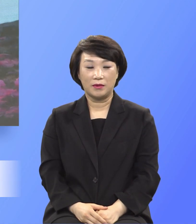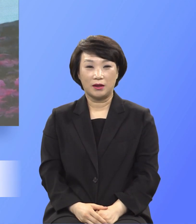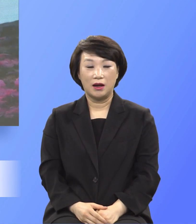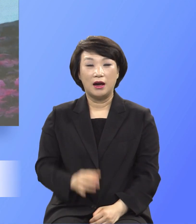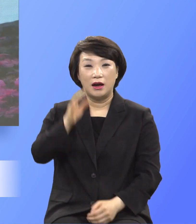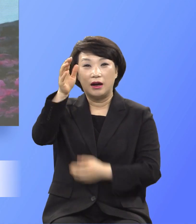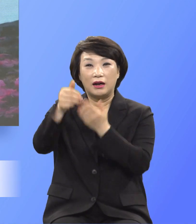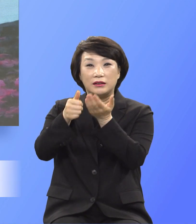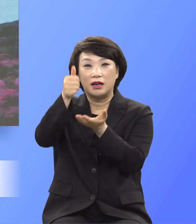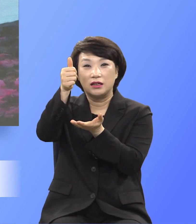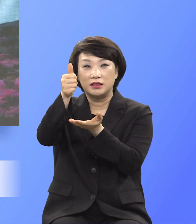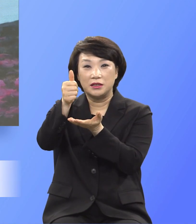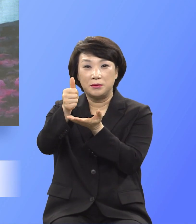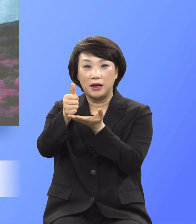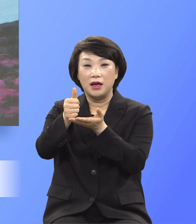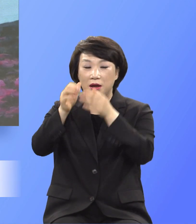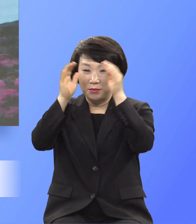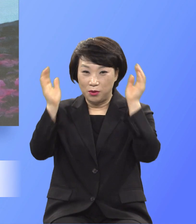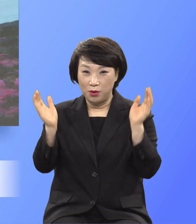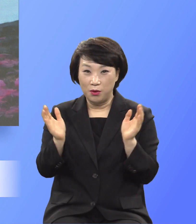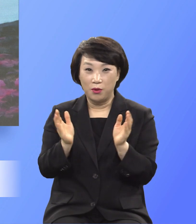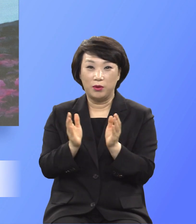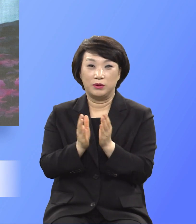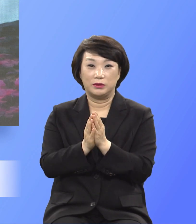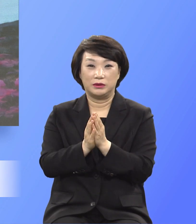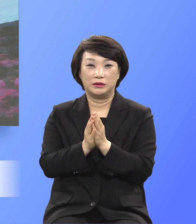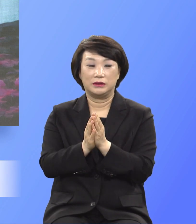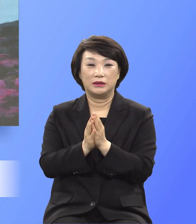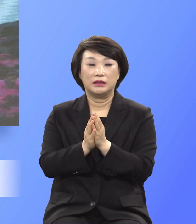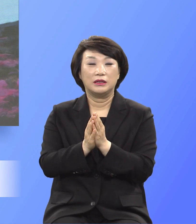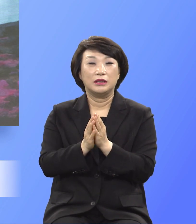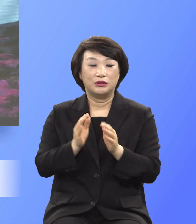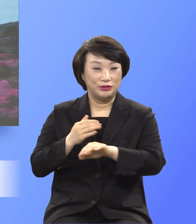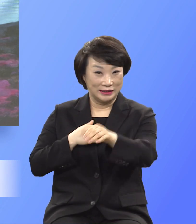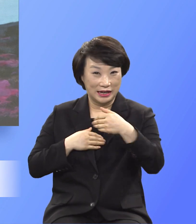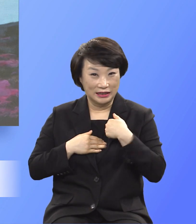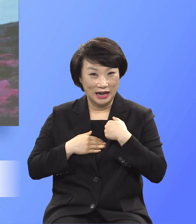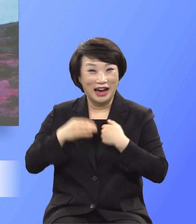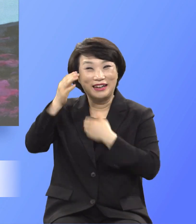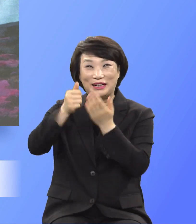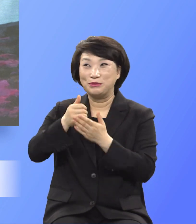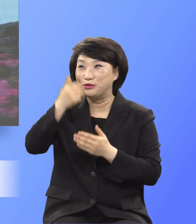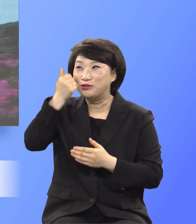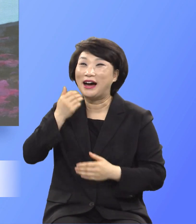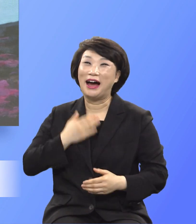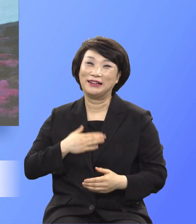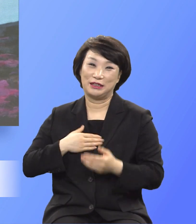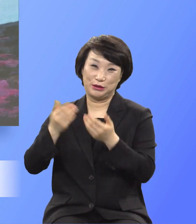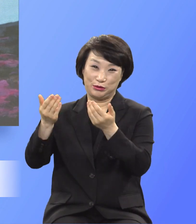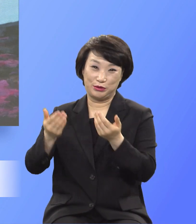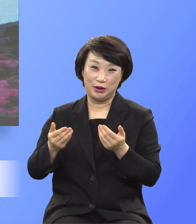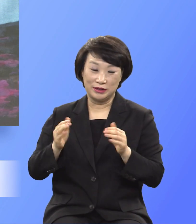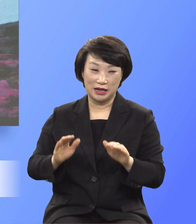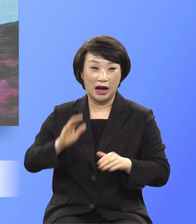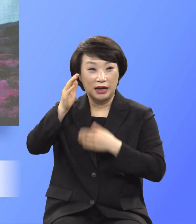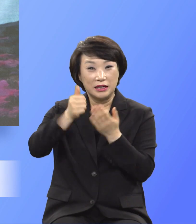모든 사람들에게 알게 하시고 하나님을 아는 모든